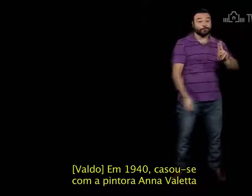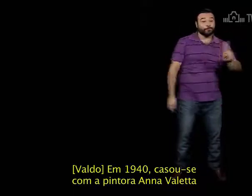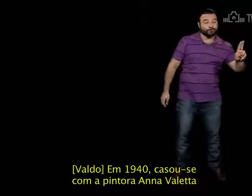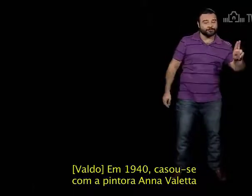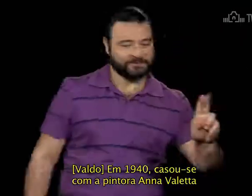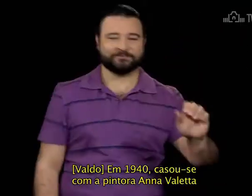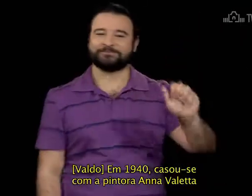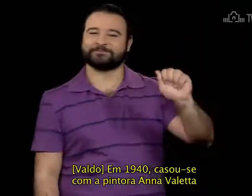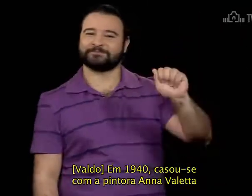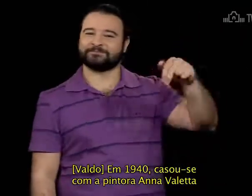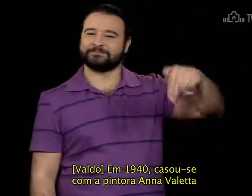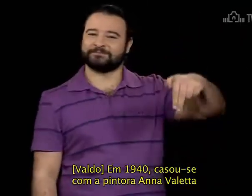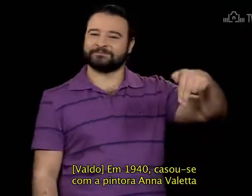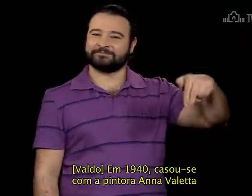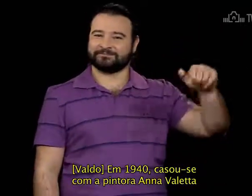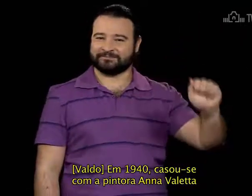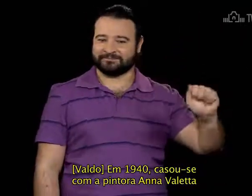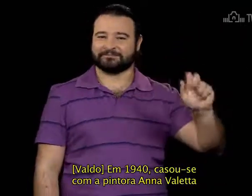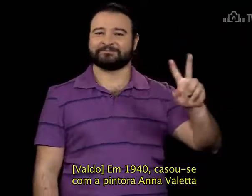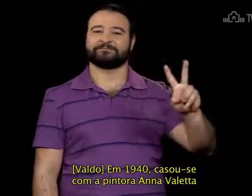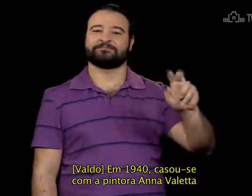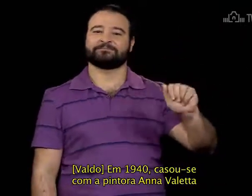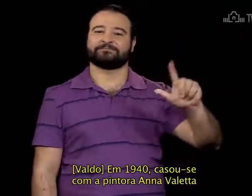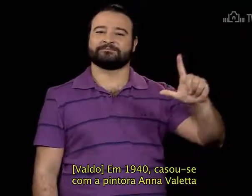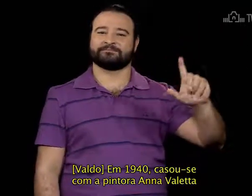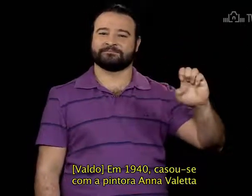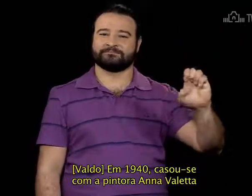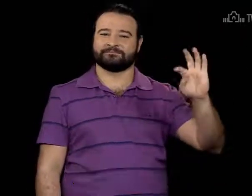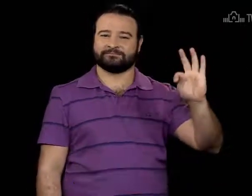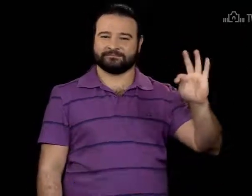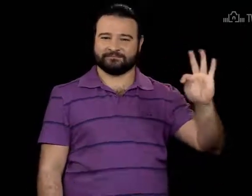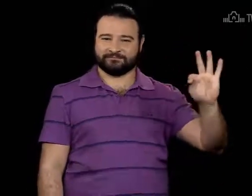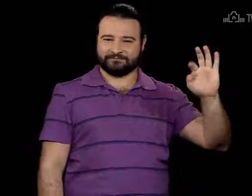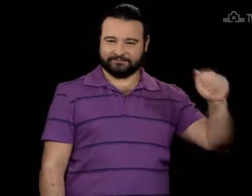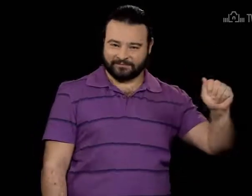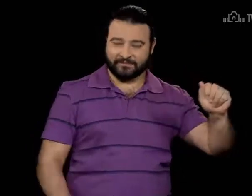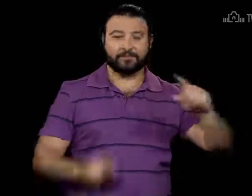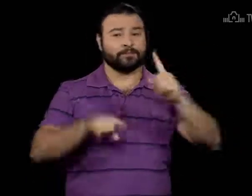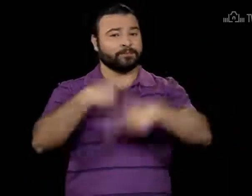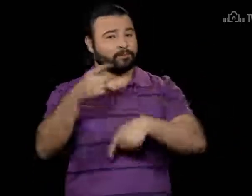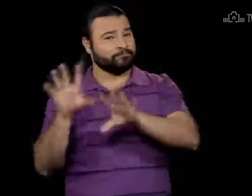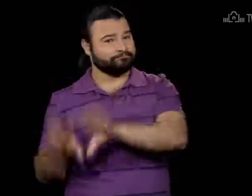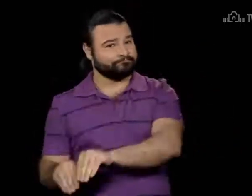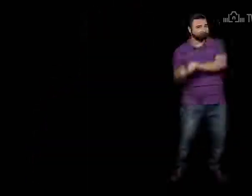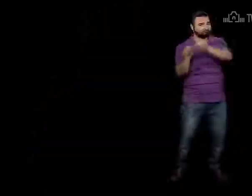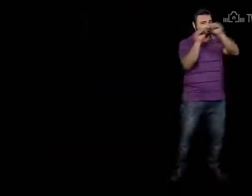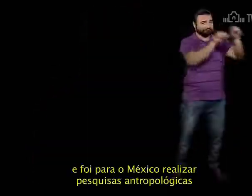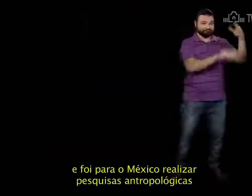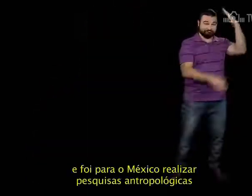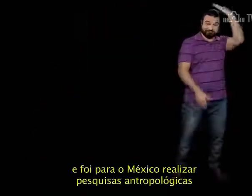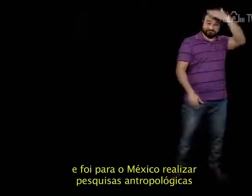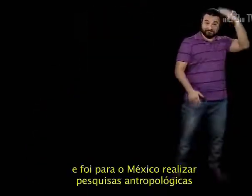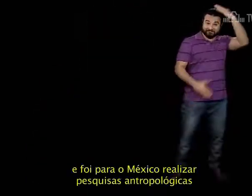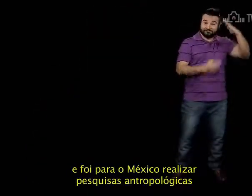Ana Valeta E foi para o México